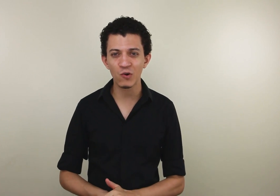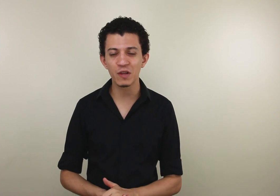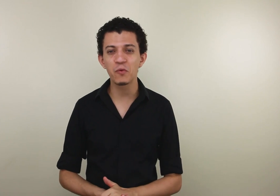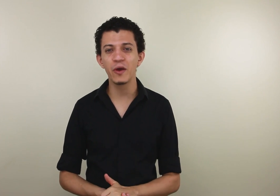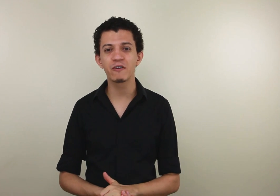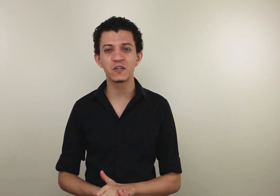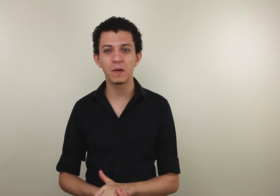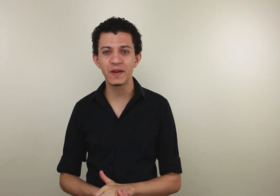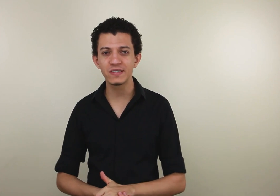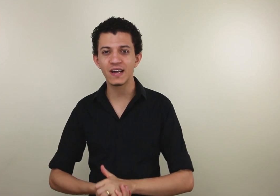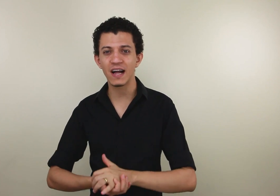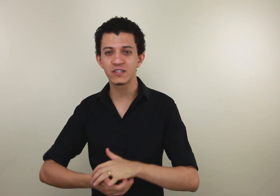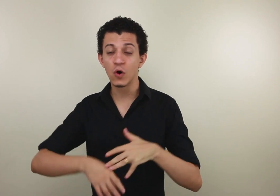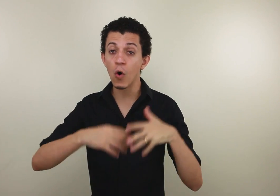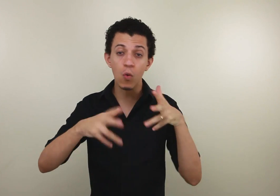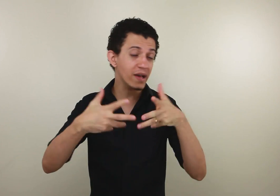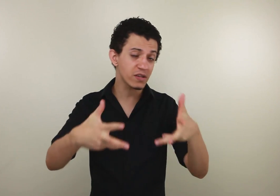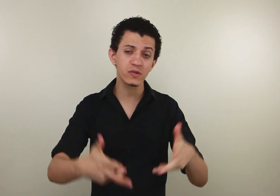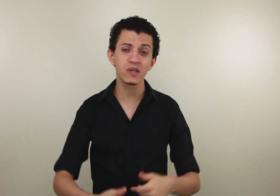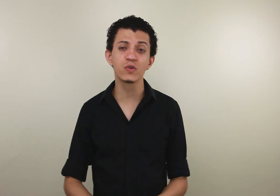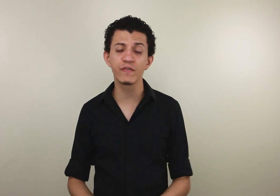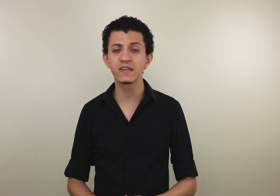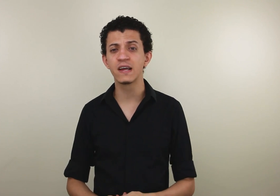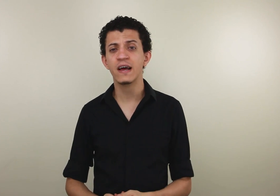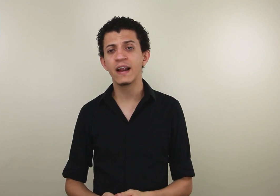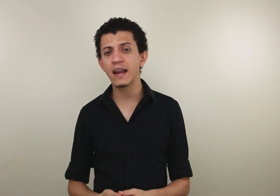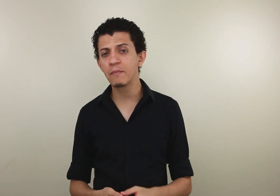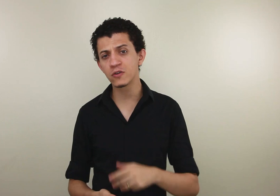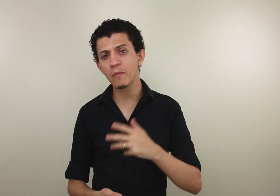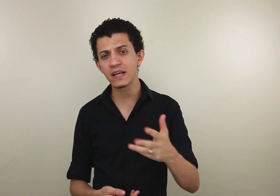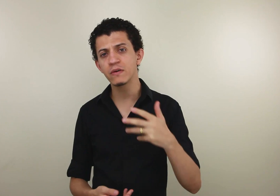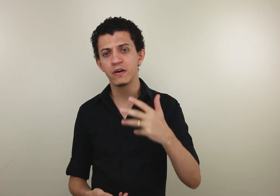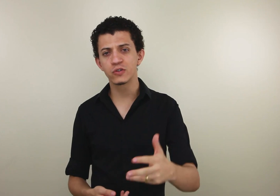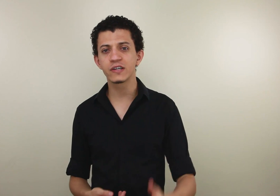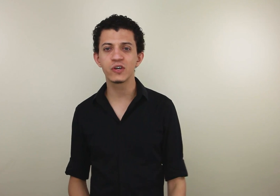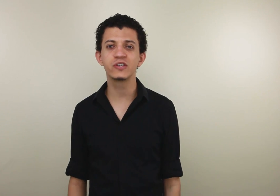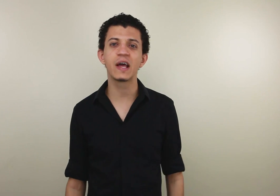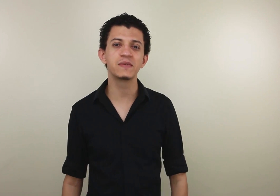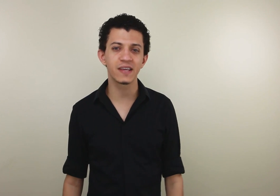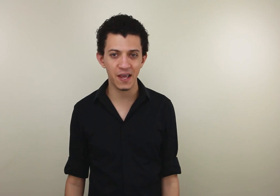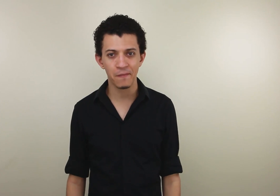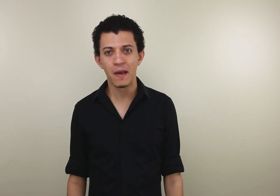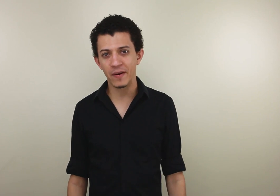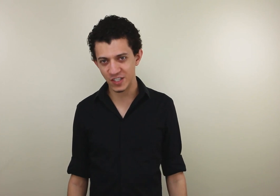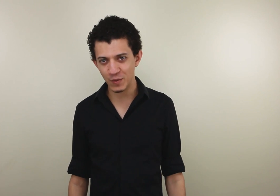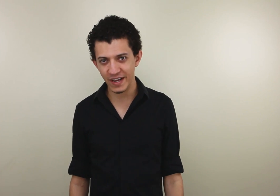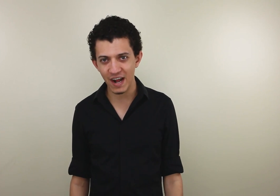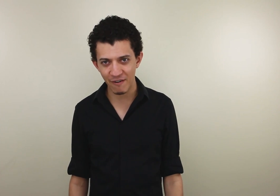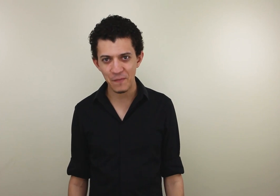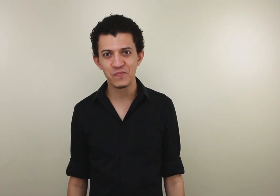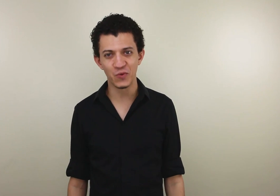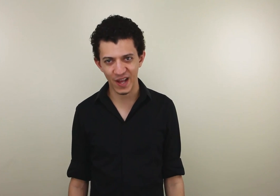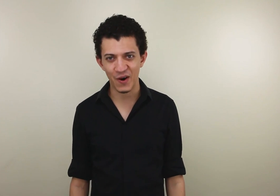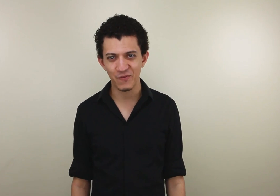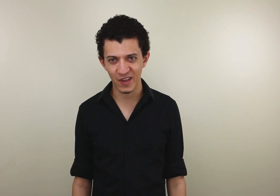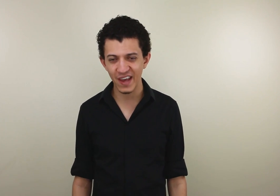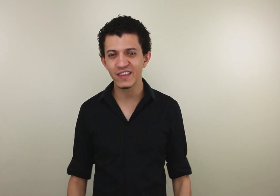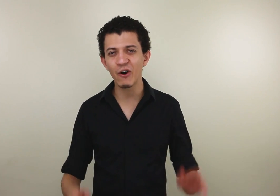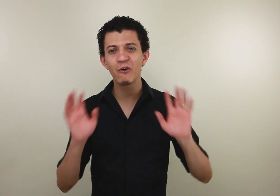contribuiu Com seus aprendizados Ou quais são as suas dúvidas Na língua Ou mesmo sugestões de temas aqui Pra gente poder gravar no canal Ok? Então eu